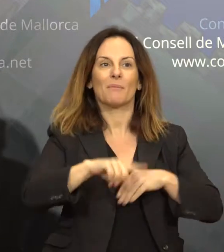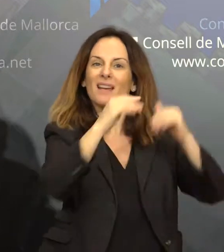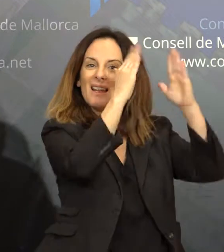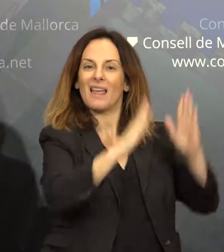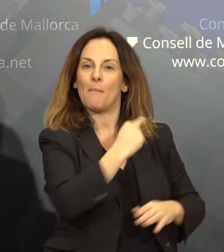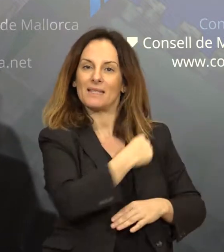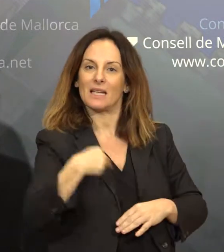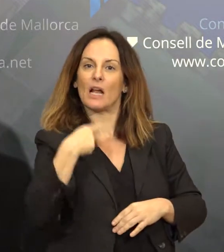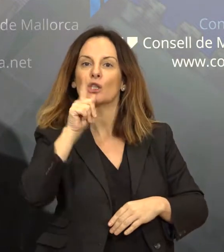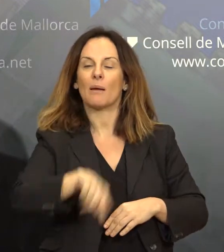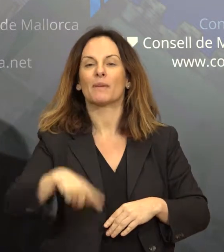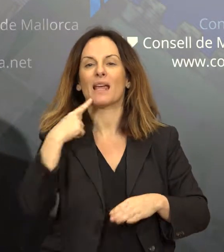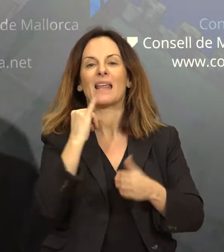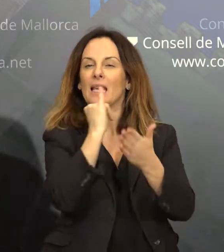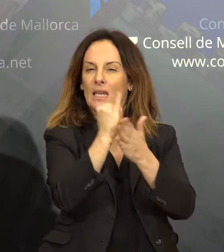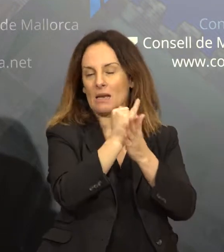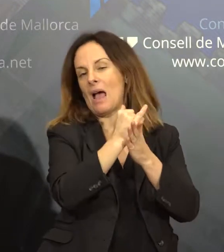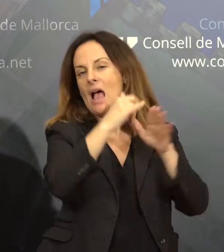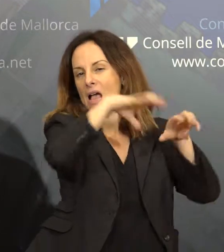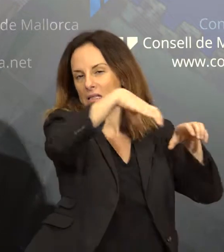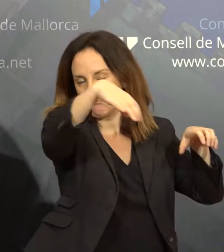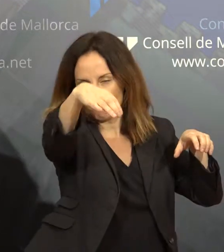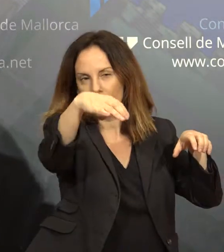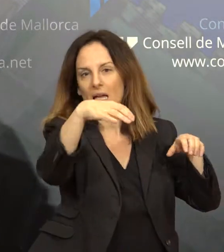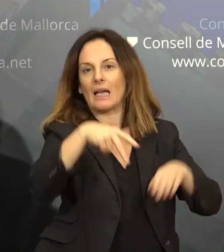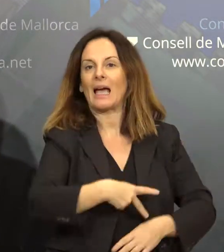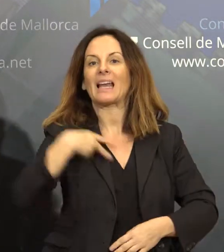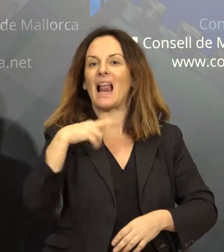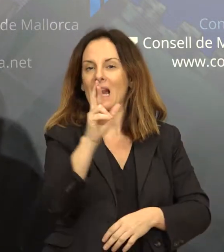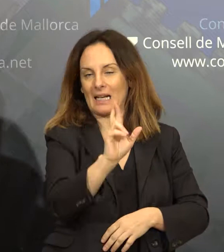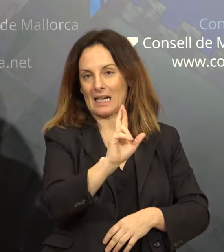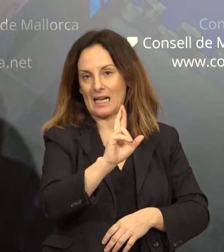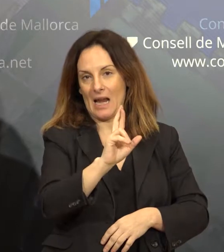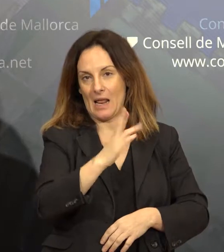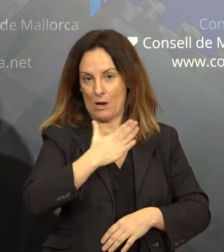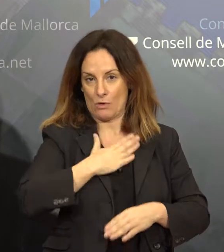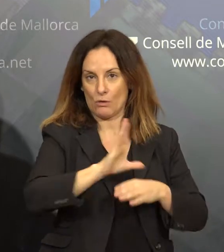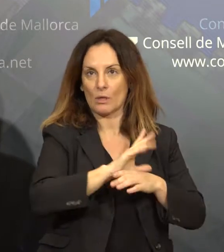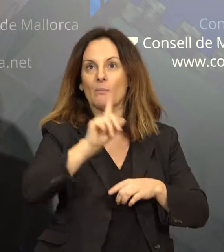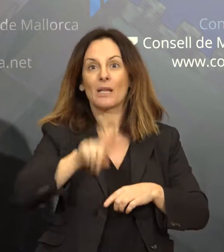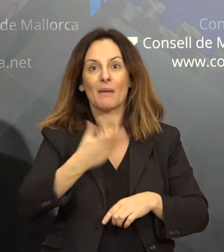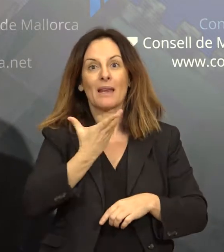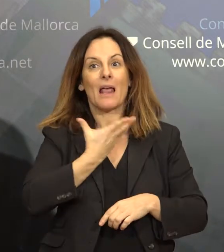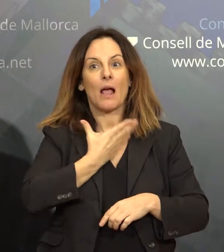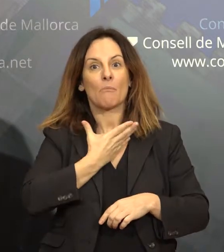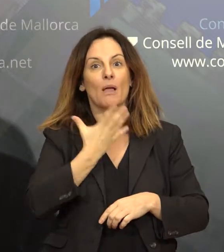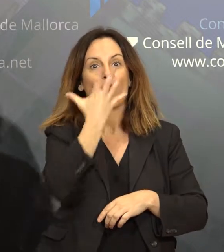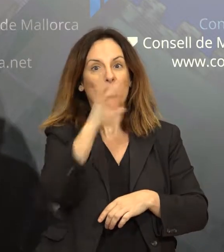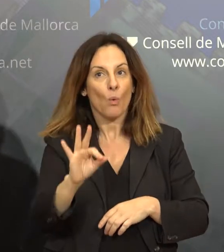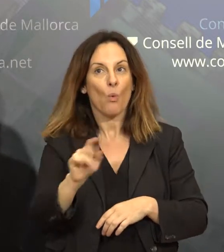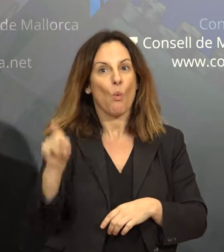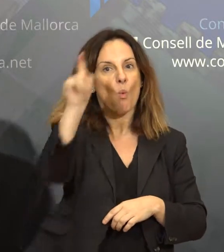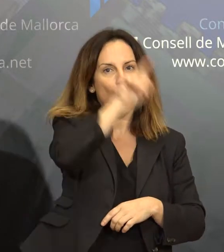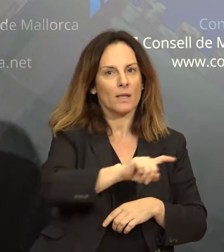General Riera, però també es posaran a 50 municipis arreu de tota s'illa. Amb aquest acte simbòlic,